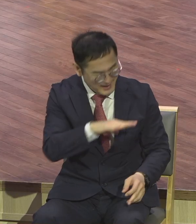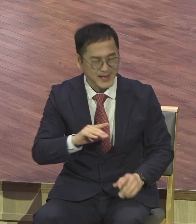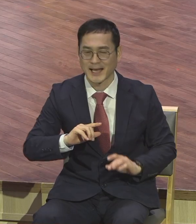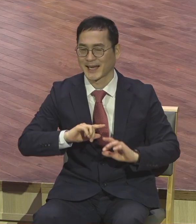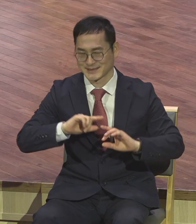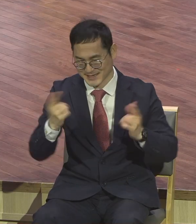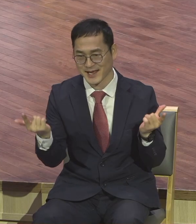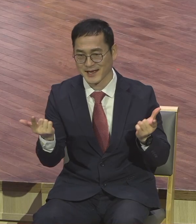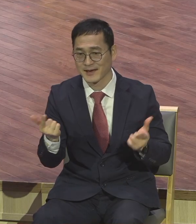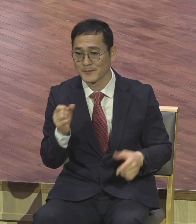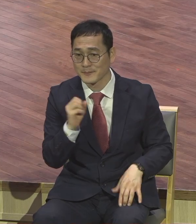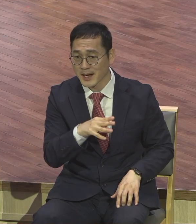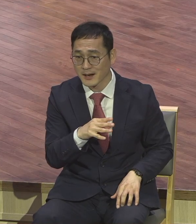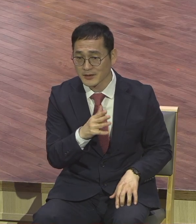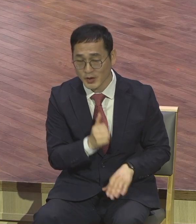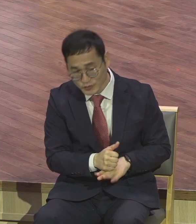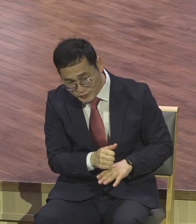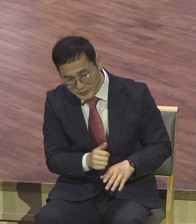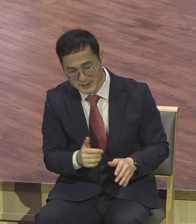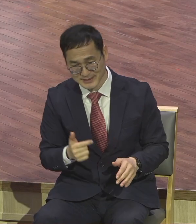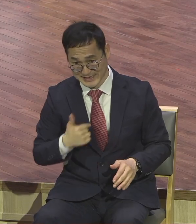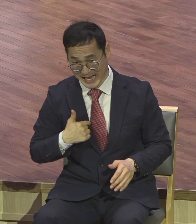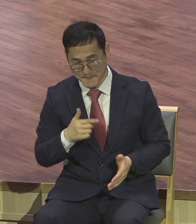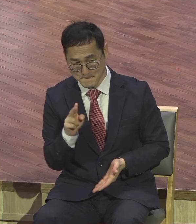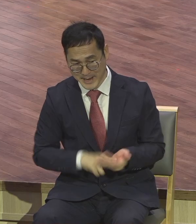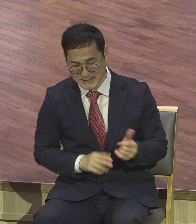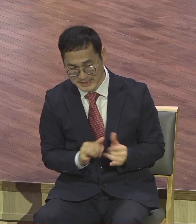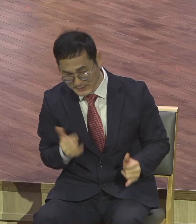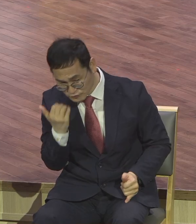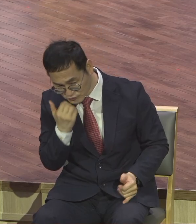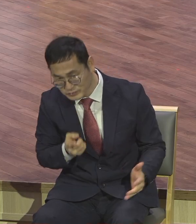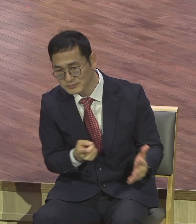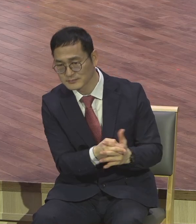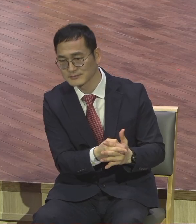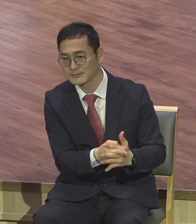판자가 누구인지 아심이라 이미 알고 계십니다.